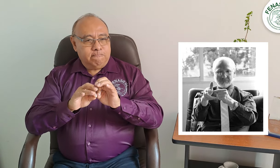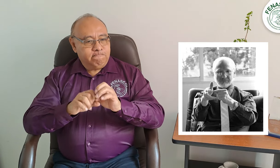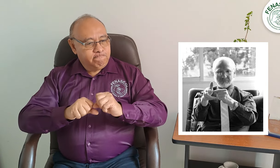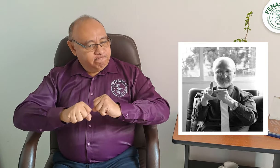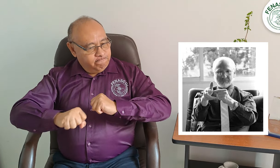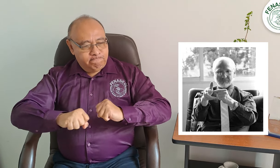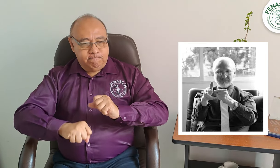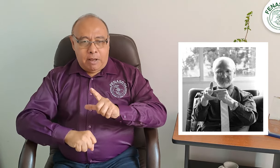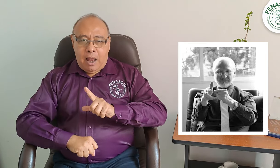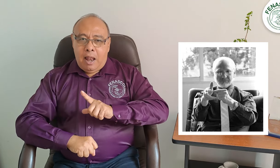comunidad.